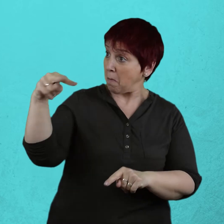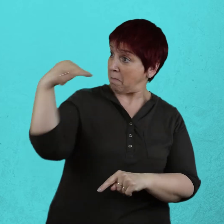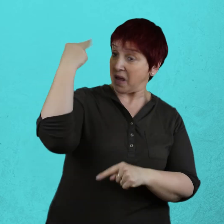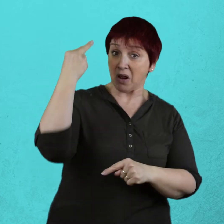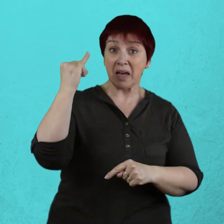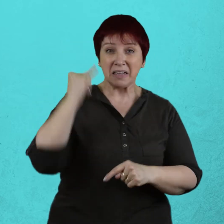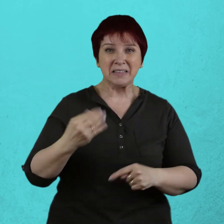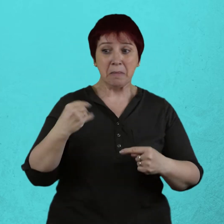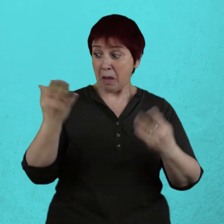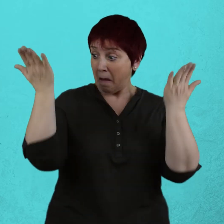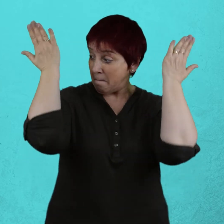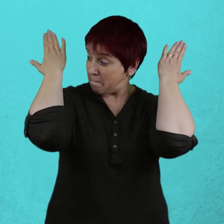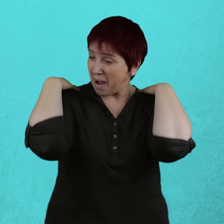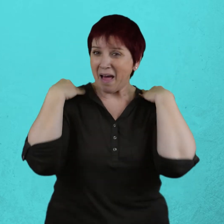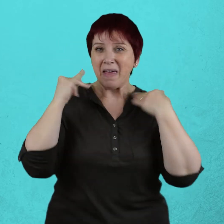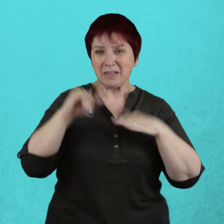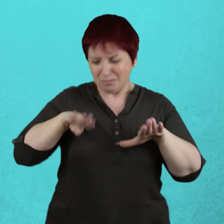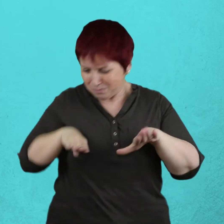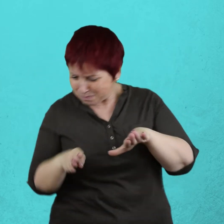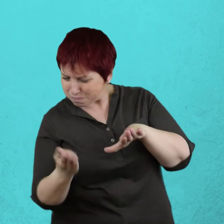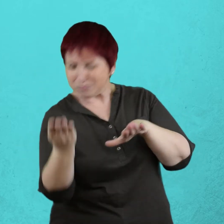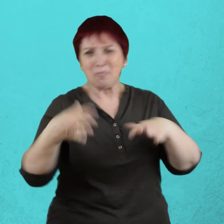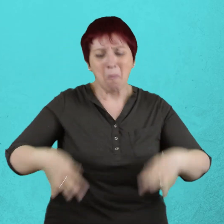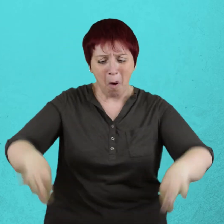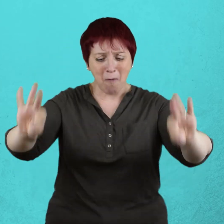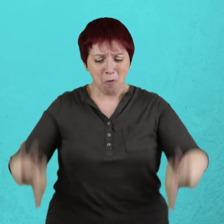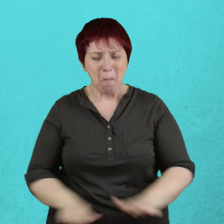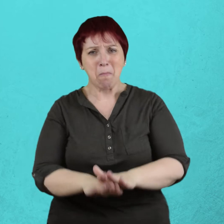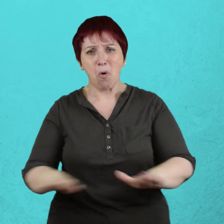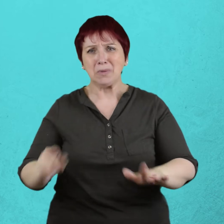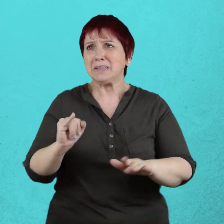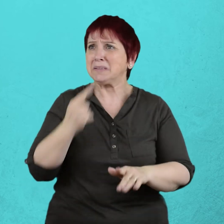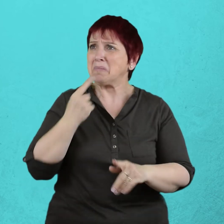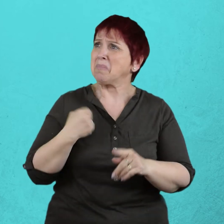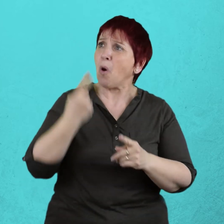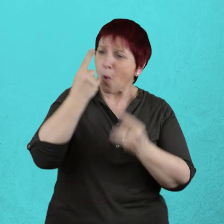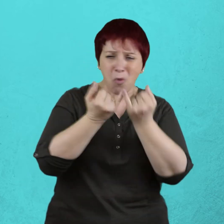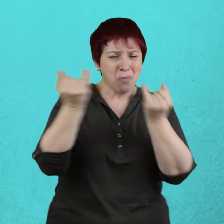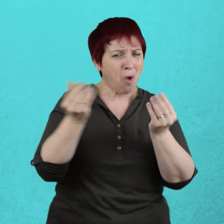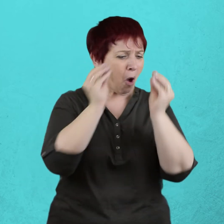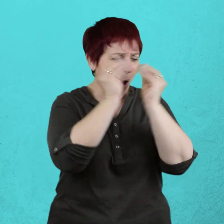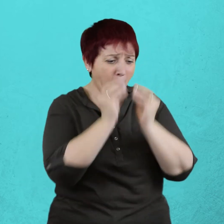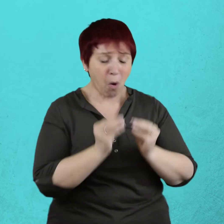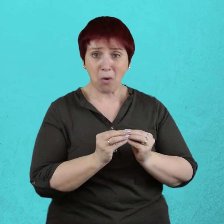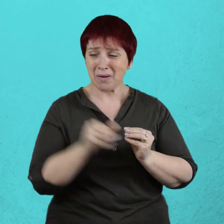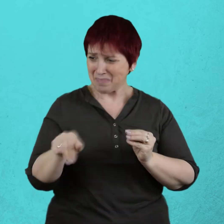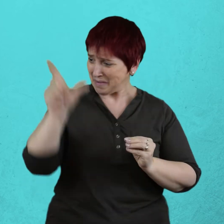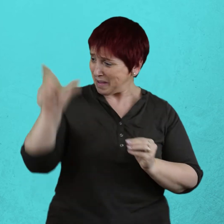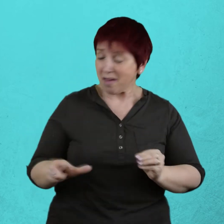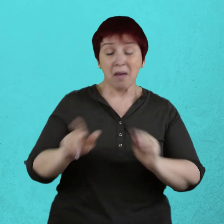mayor que antes, cuando él, echado de espaldas, se restregaba contra la alfombra varias veces en el día. A pesar del estado